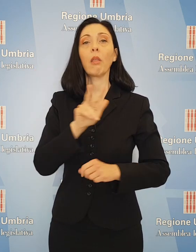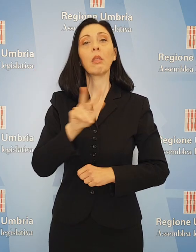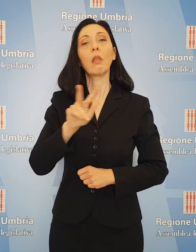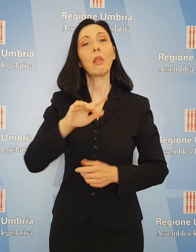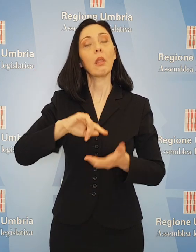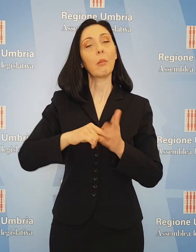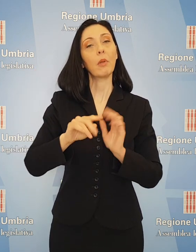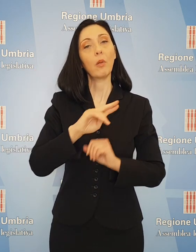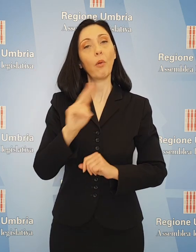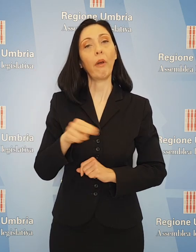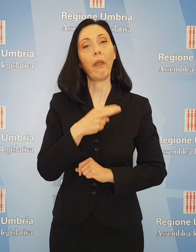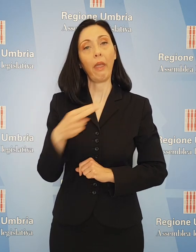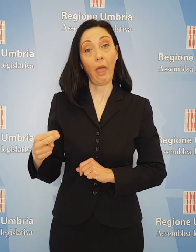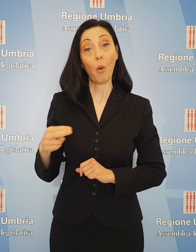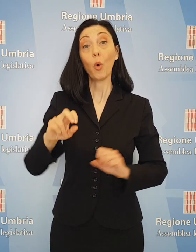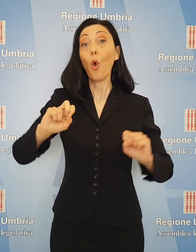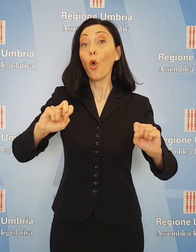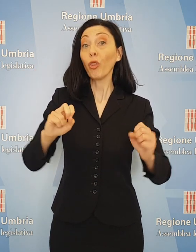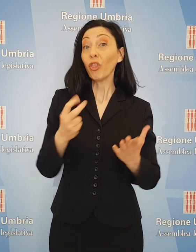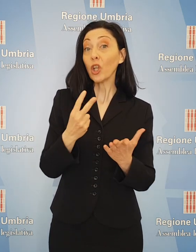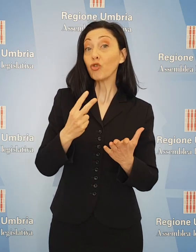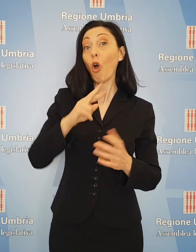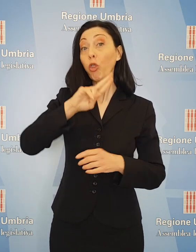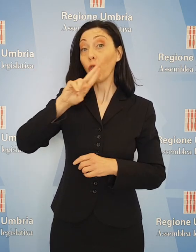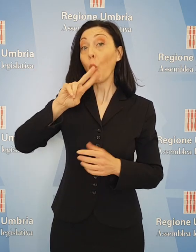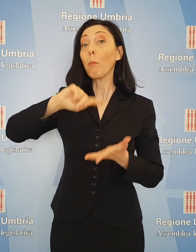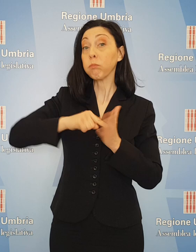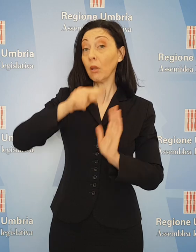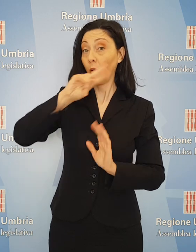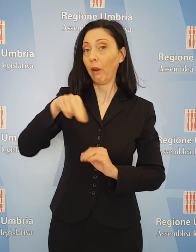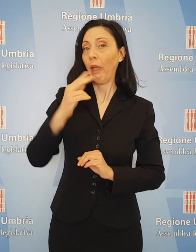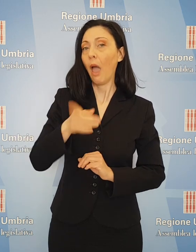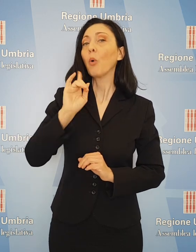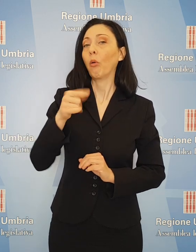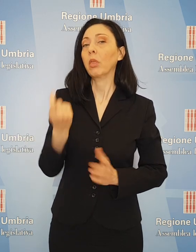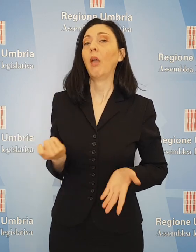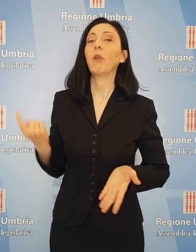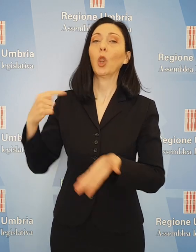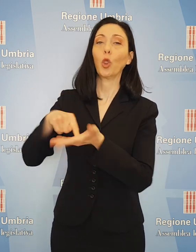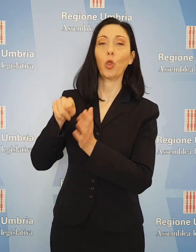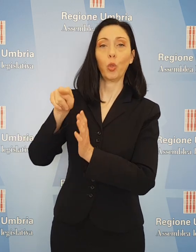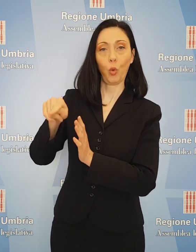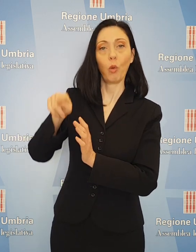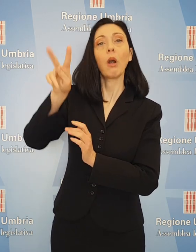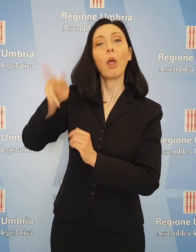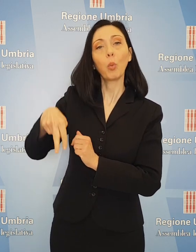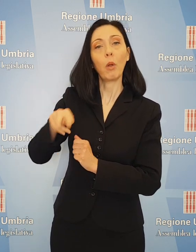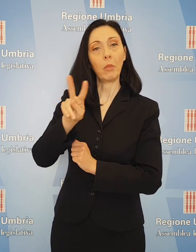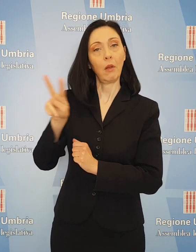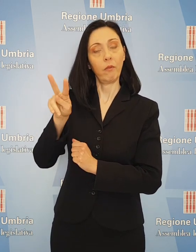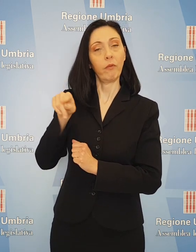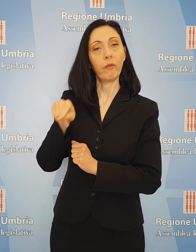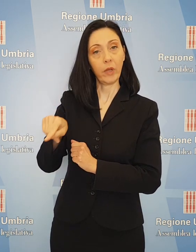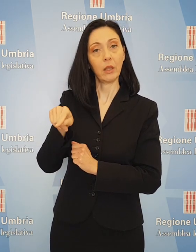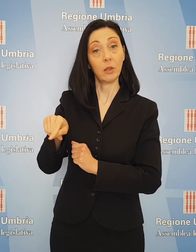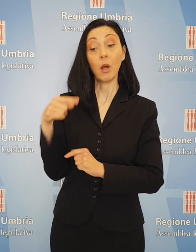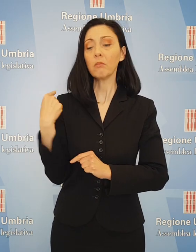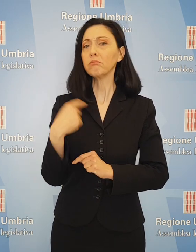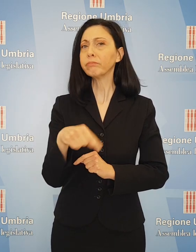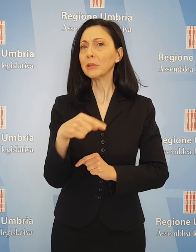33 milioni di euro, di cui 18 che la regione dovrà restituire dal 2022, un dato che non tiene